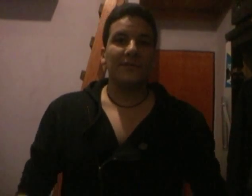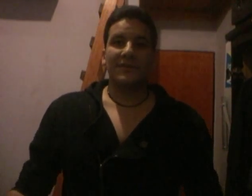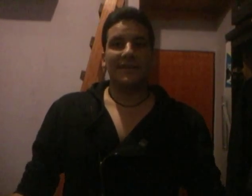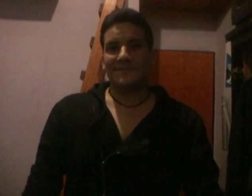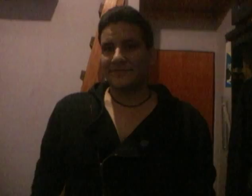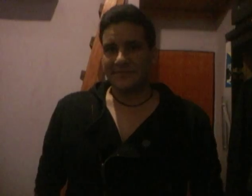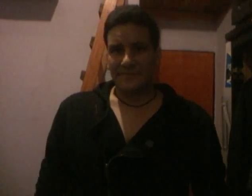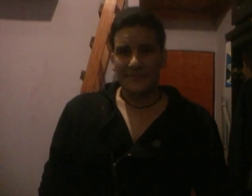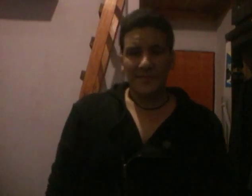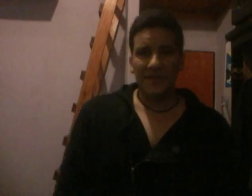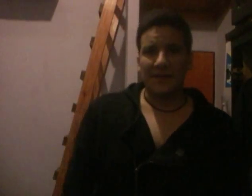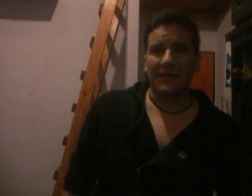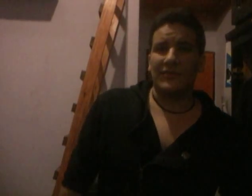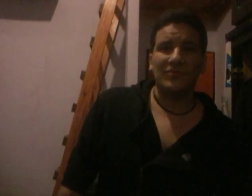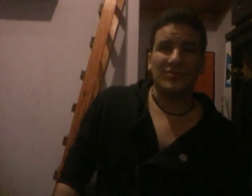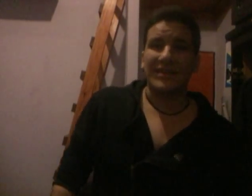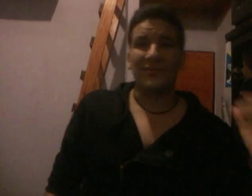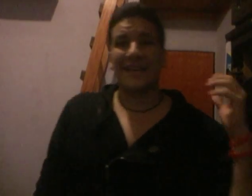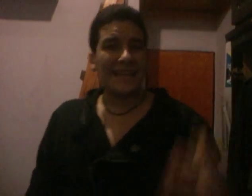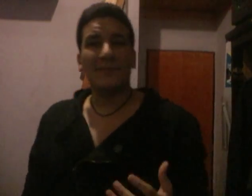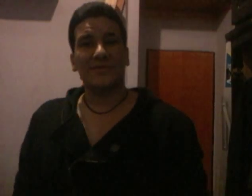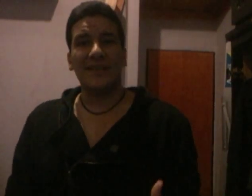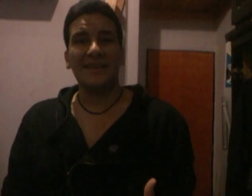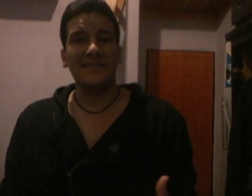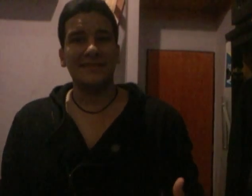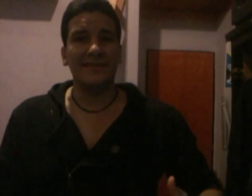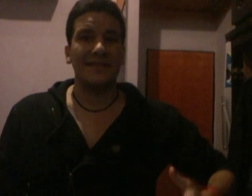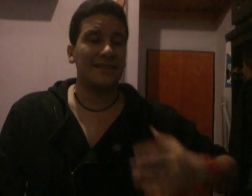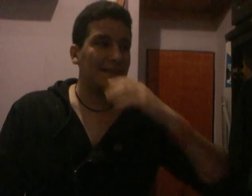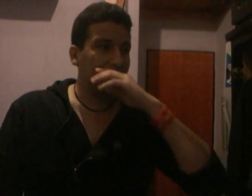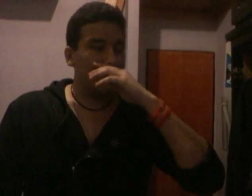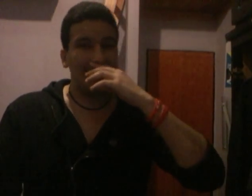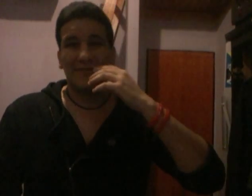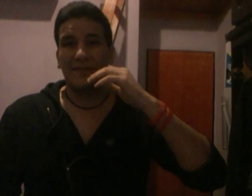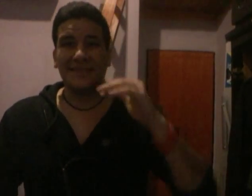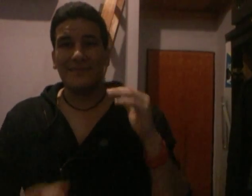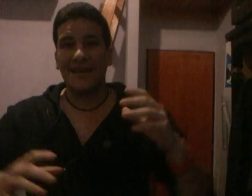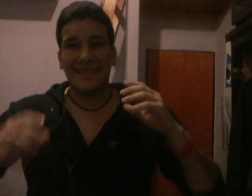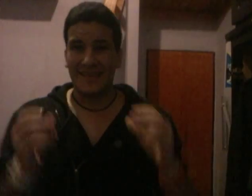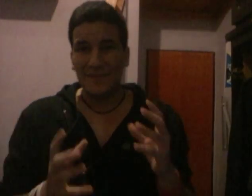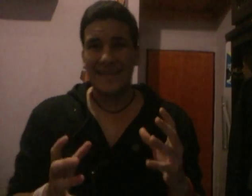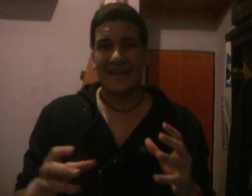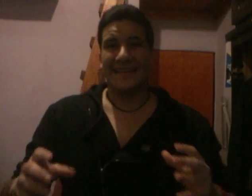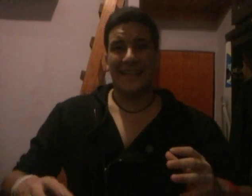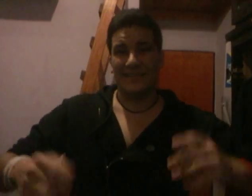Pero bueno, nada. Eh, fue una sobrecarga de personajes, eh, la batalla más épica es la de